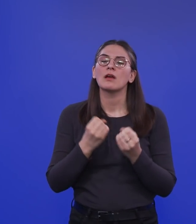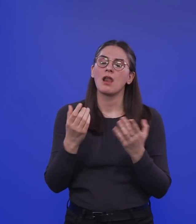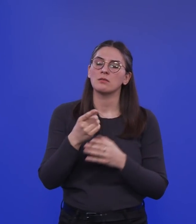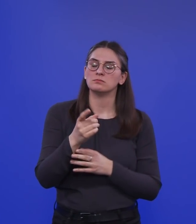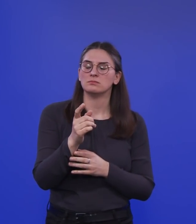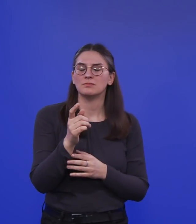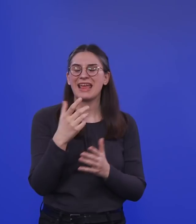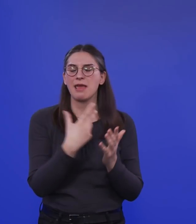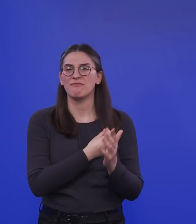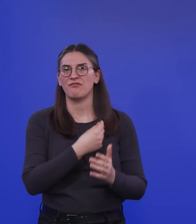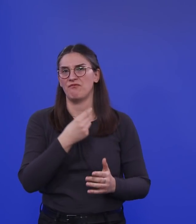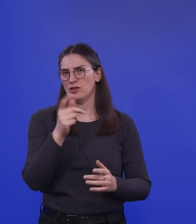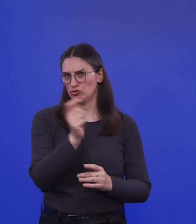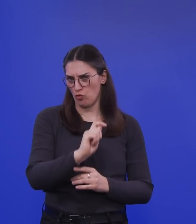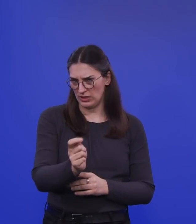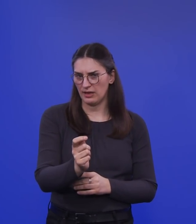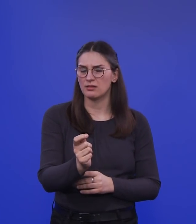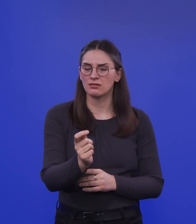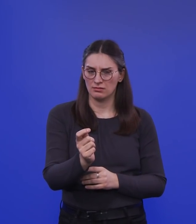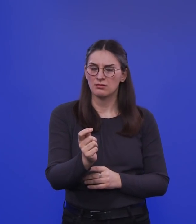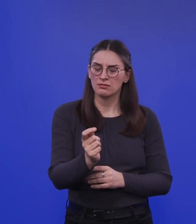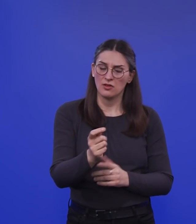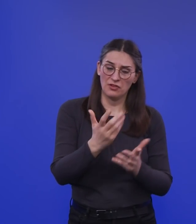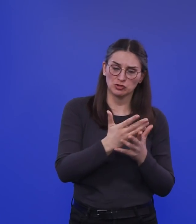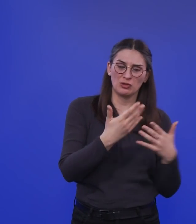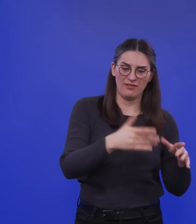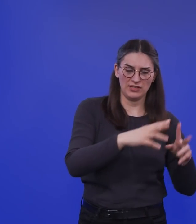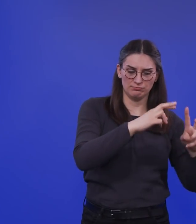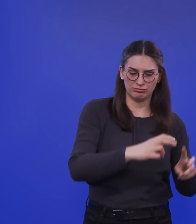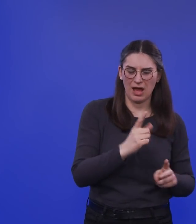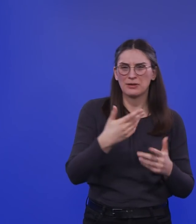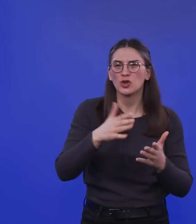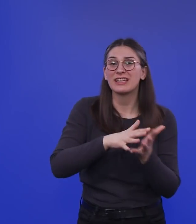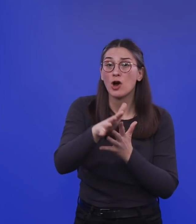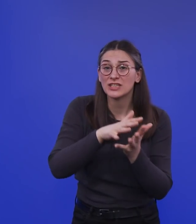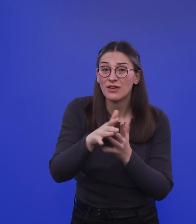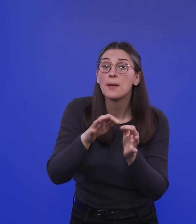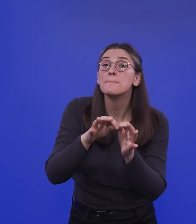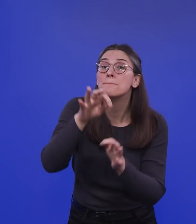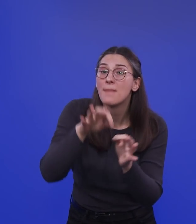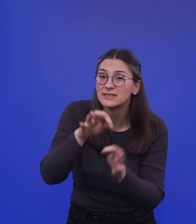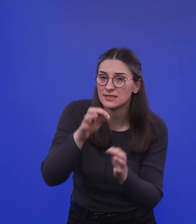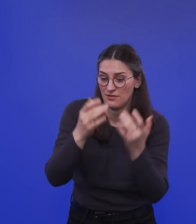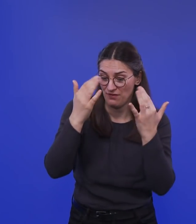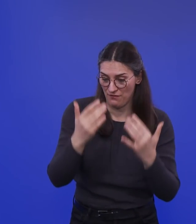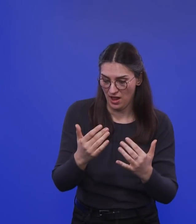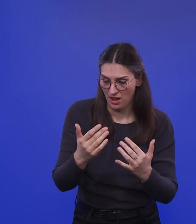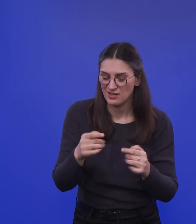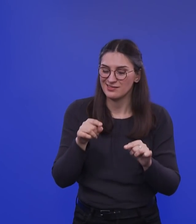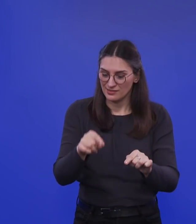gemacht worden, aber auch noch gar nicht so gut ausgewertet worden, das Virus messen bei denjenigen, die sich trotz Impfung infiziert